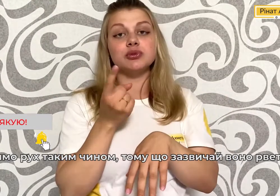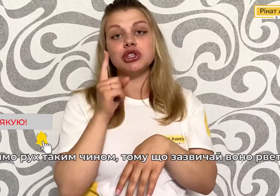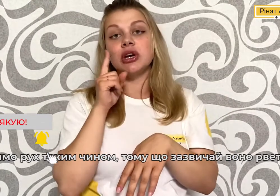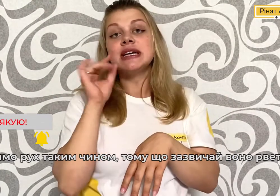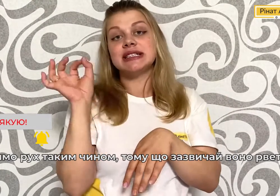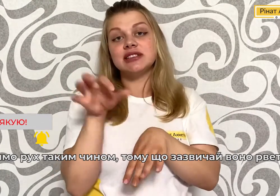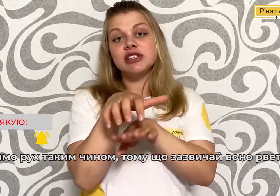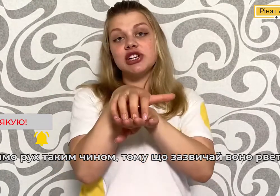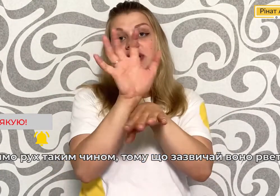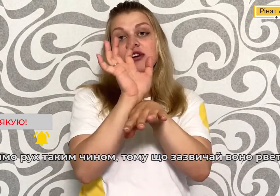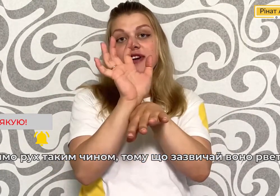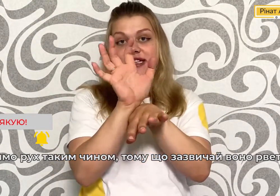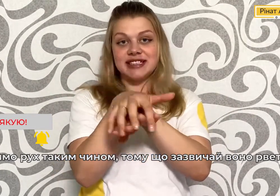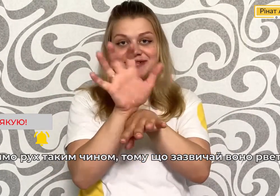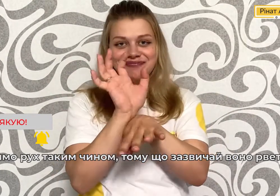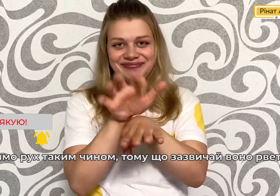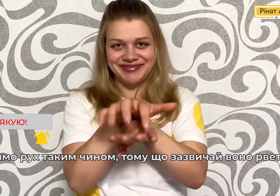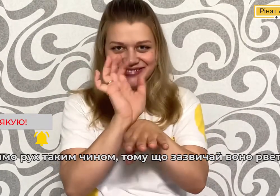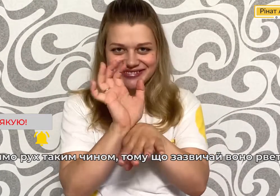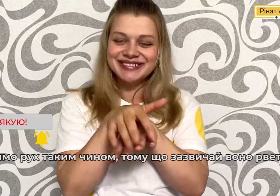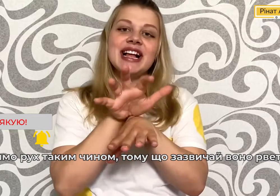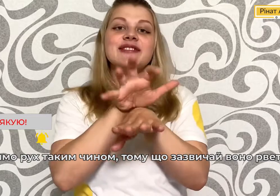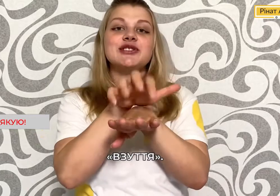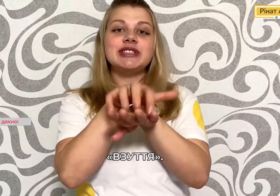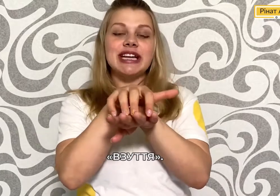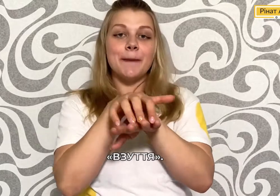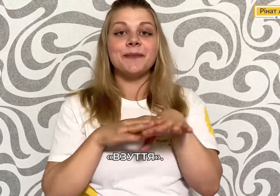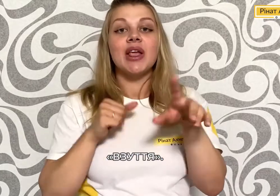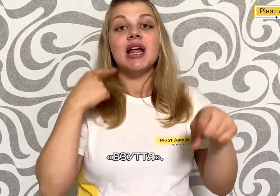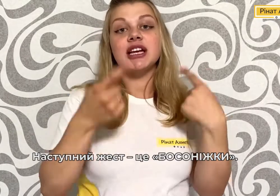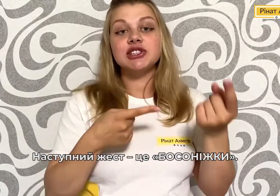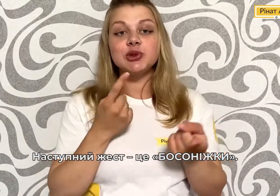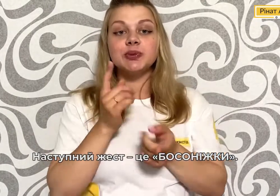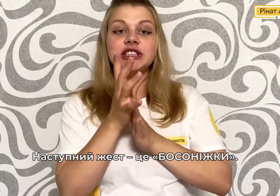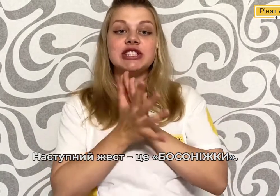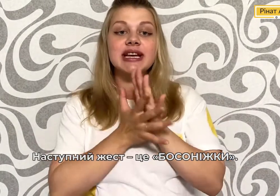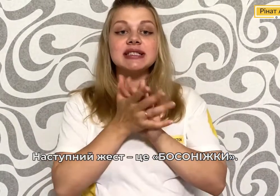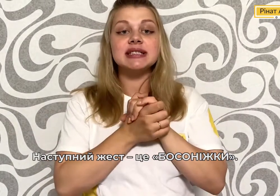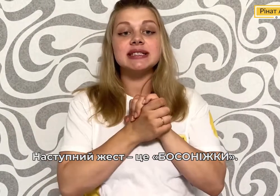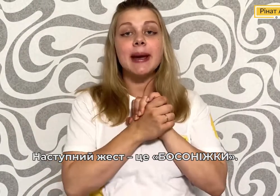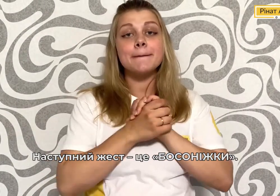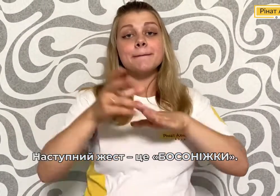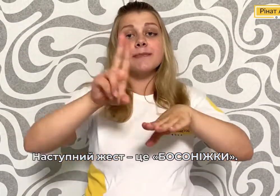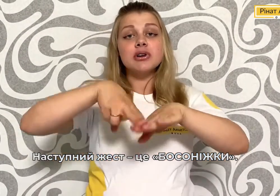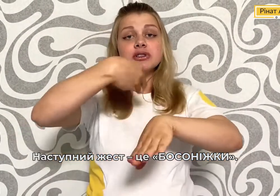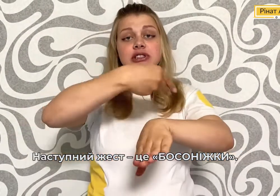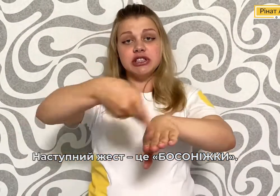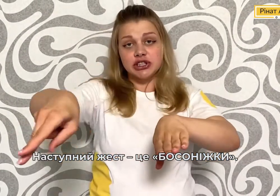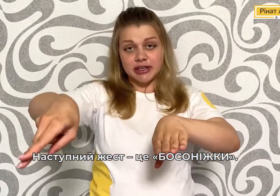тому що зазвичай вона рветься Взуття Наступний жест це босоніжки